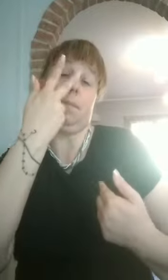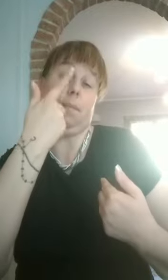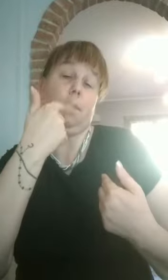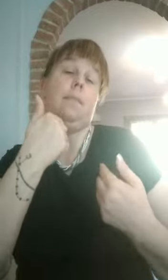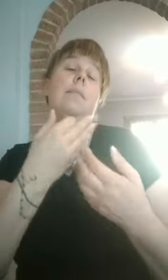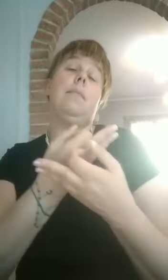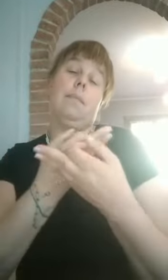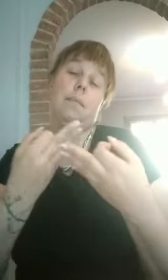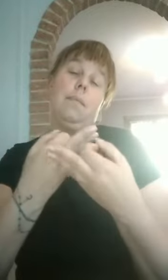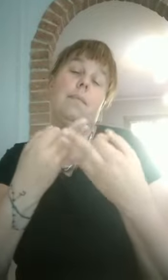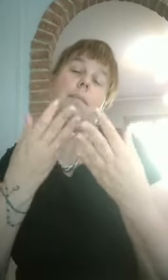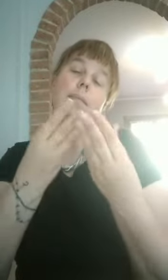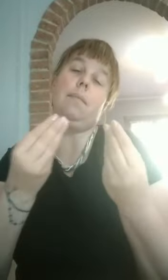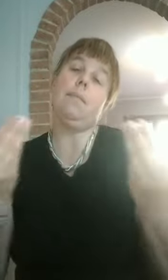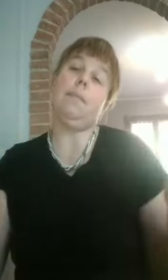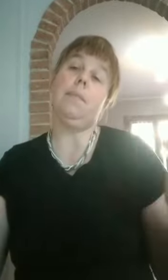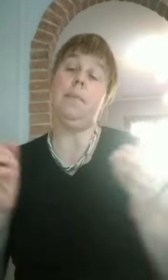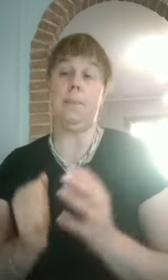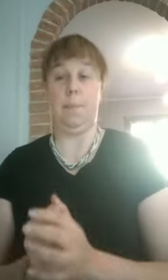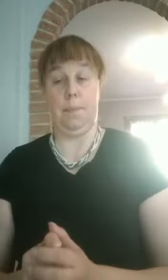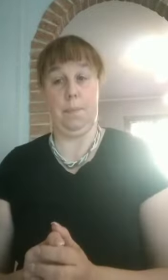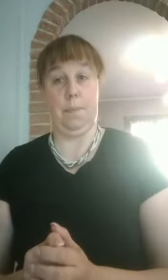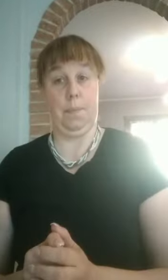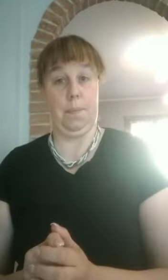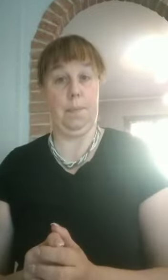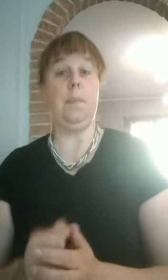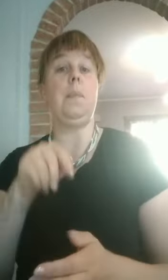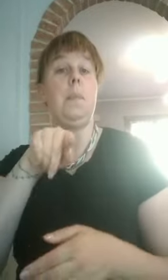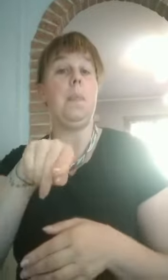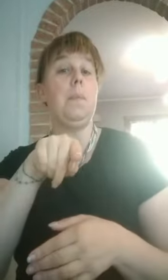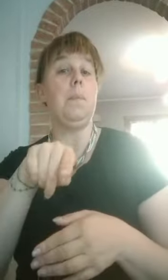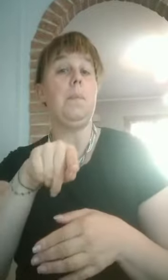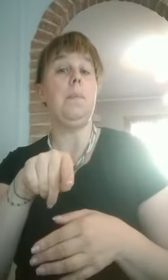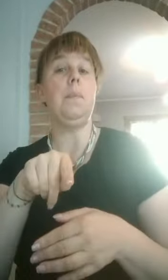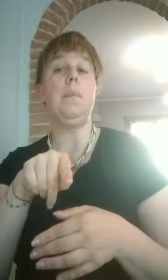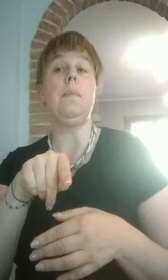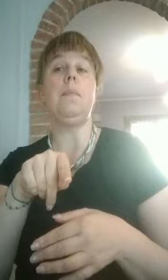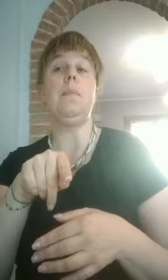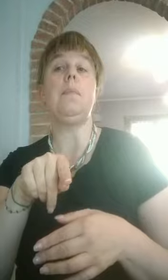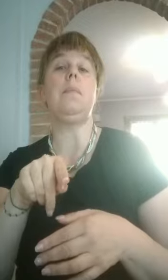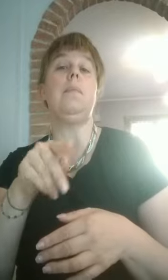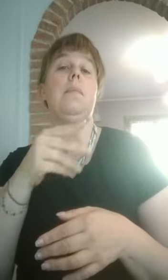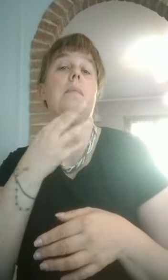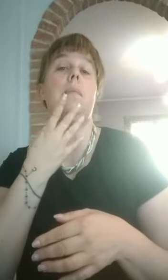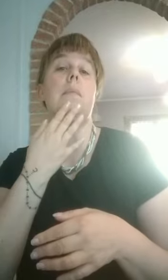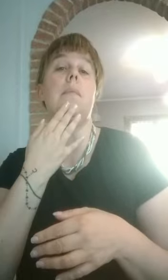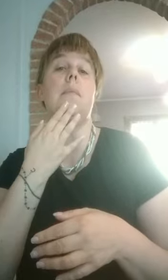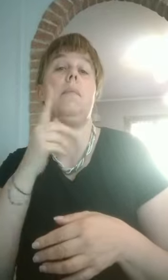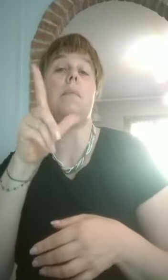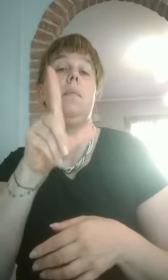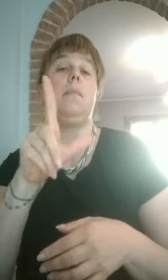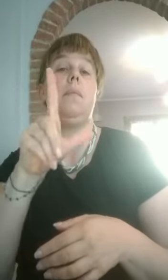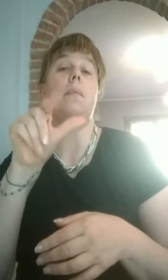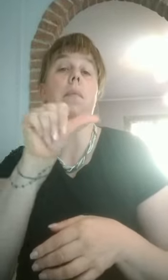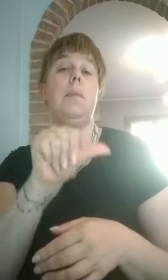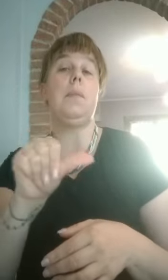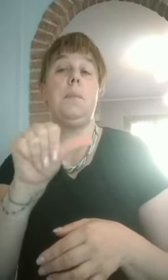bene. Questa poetessa, perché è una donna, si chiama Lina Schwarz e ha scritto questa semplice poesia.